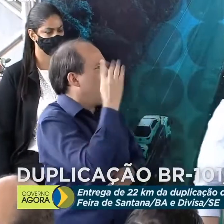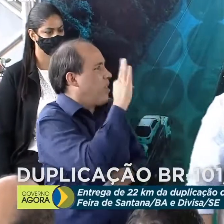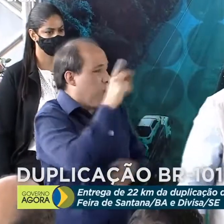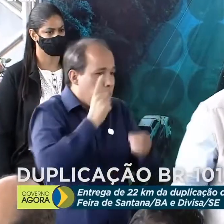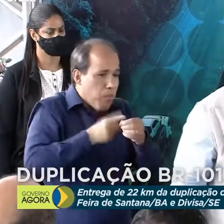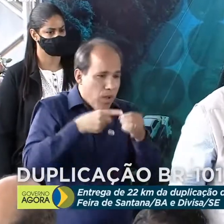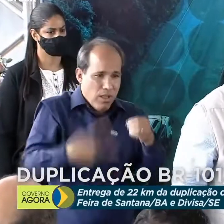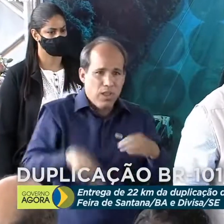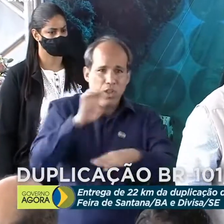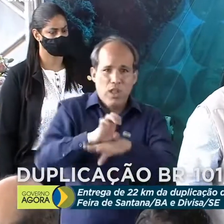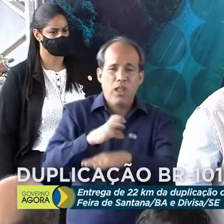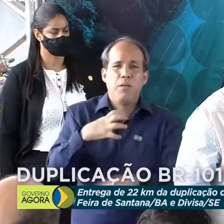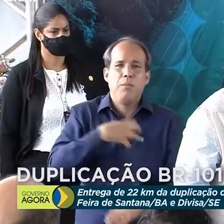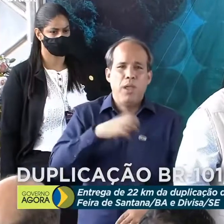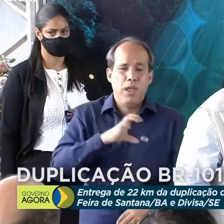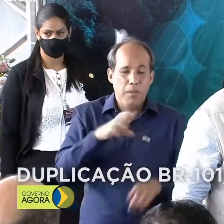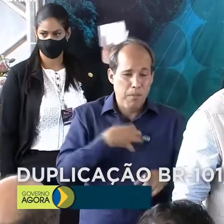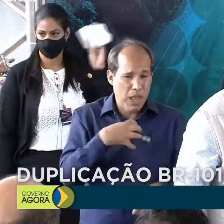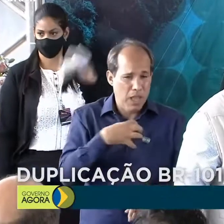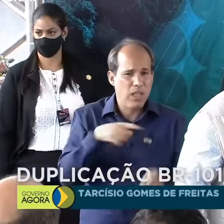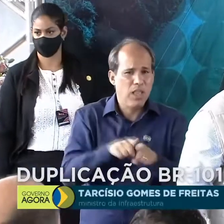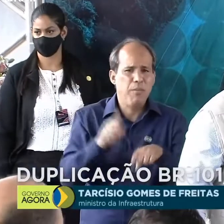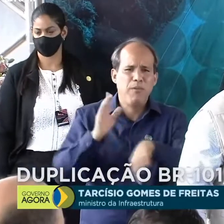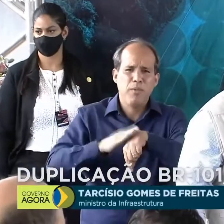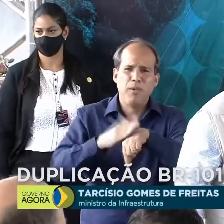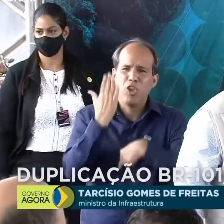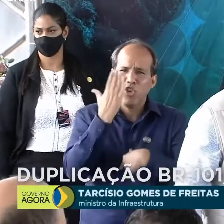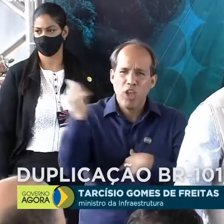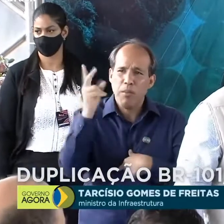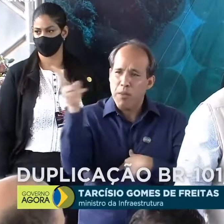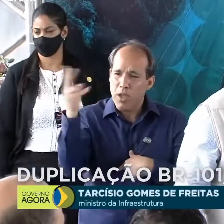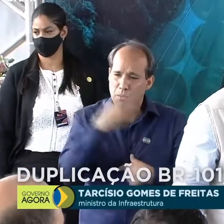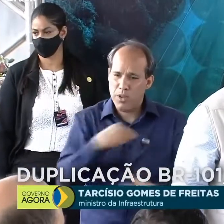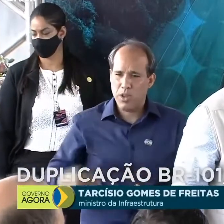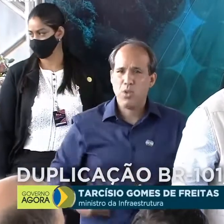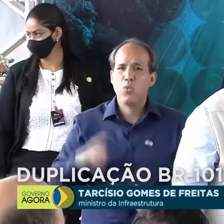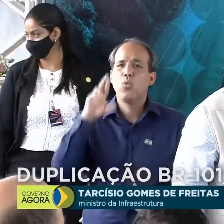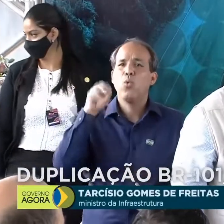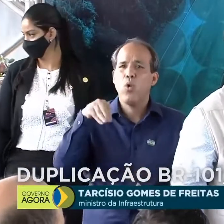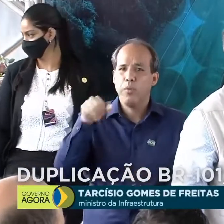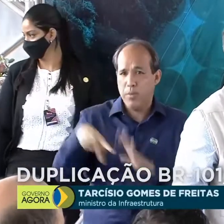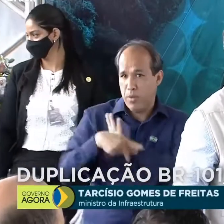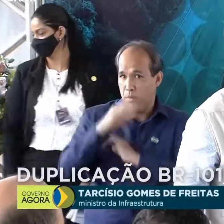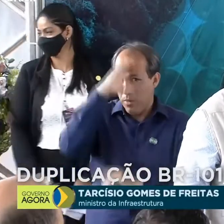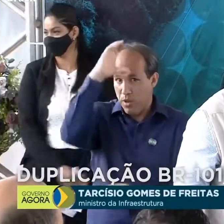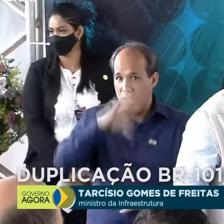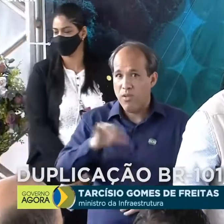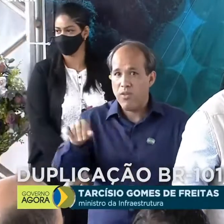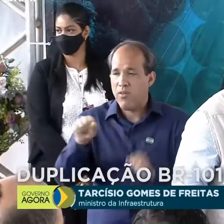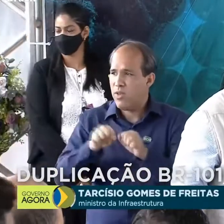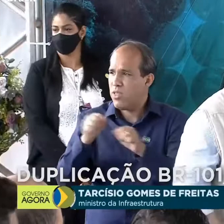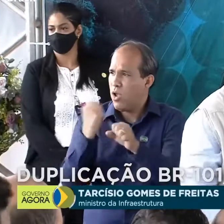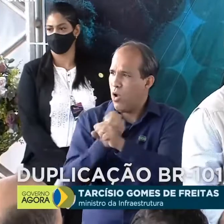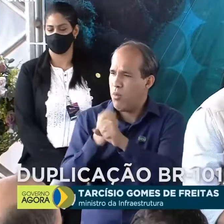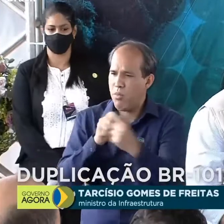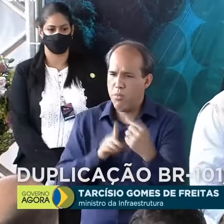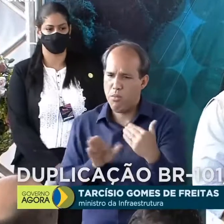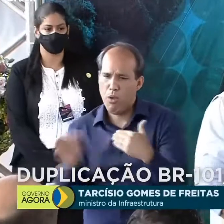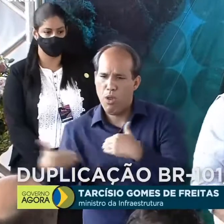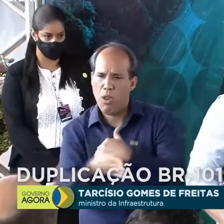Bahia, atendendo os vários chamados do ministro de Honroma, nós vamos fazer o contorno o leste